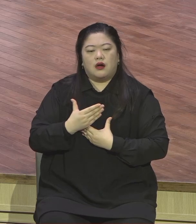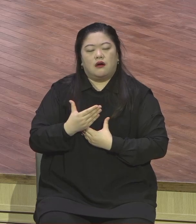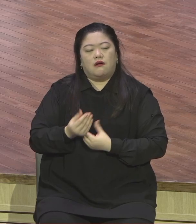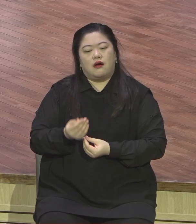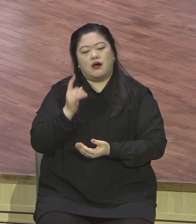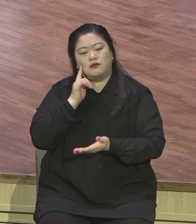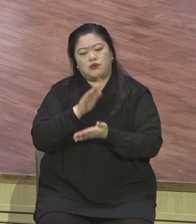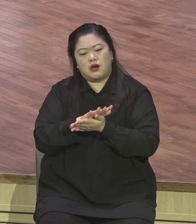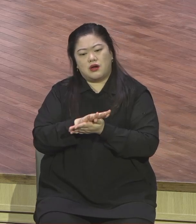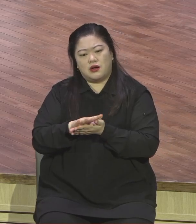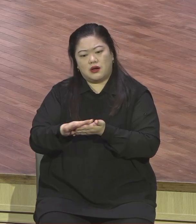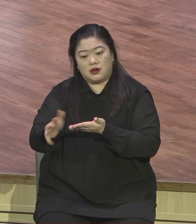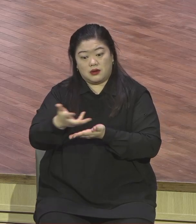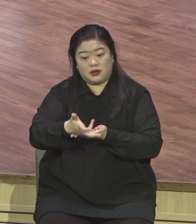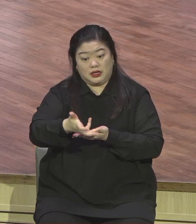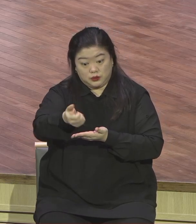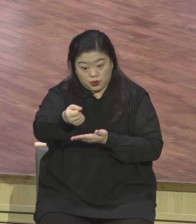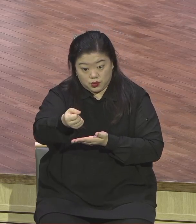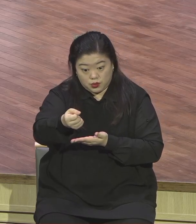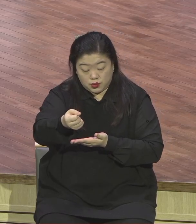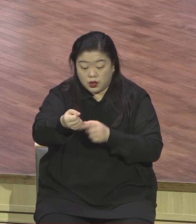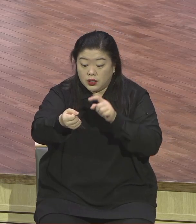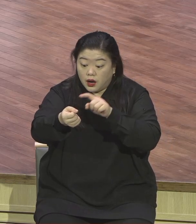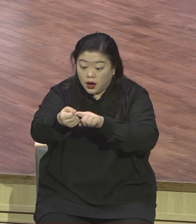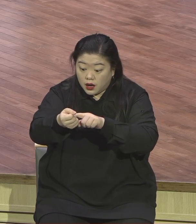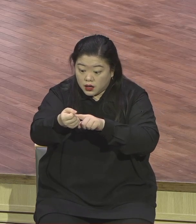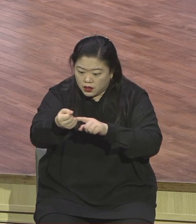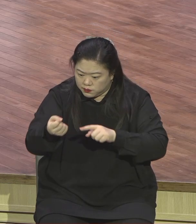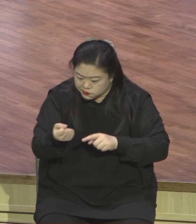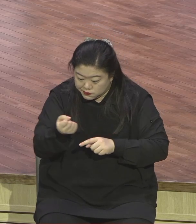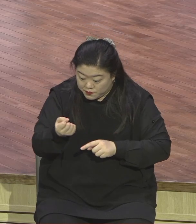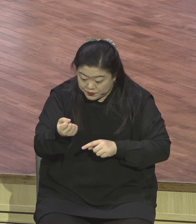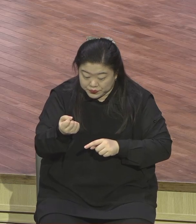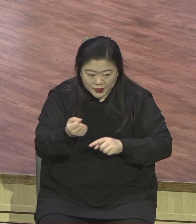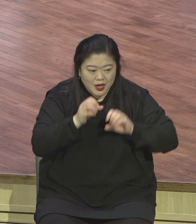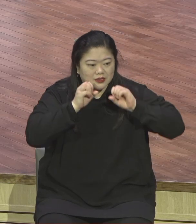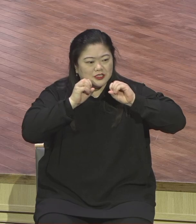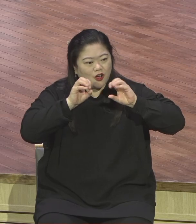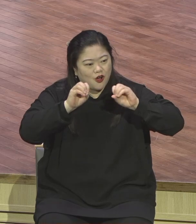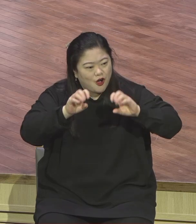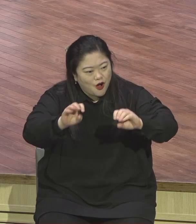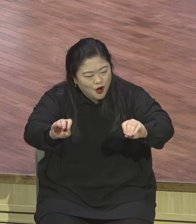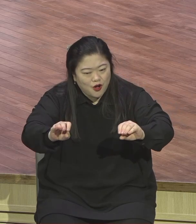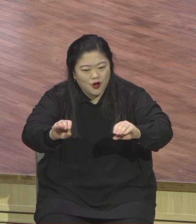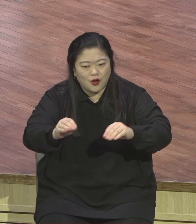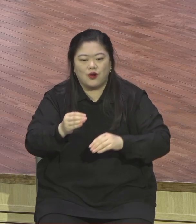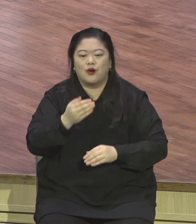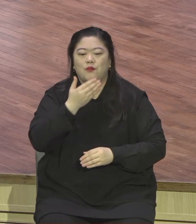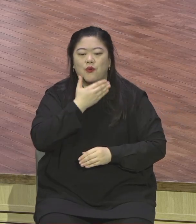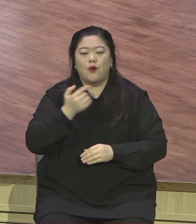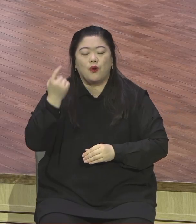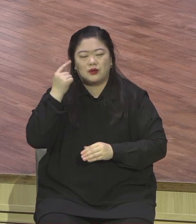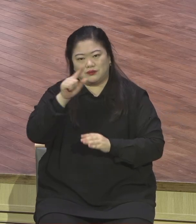누리고 전거하는 생명력 넘치는 보건민생들 다 되시기를 제모로 축복합니다.